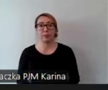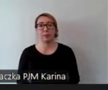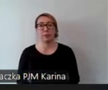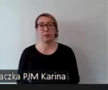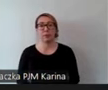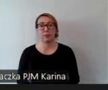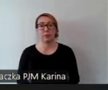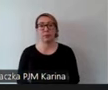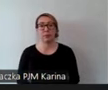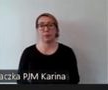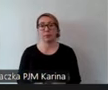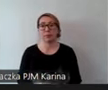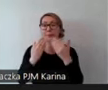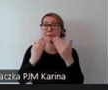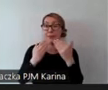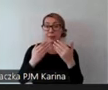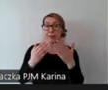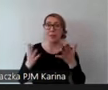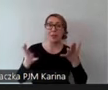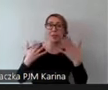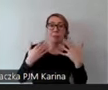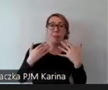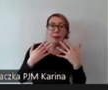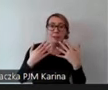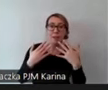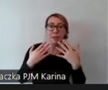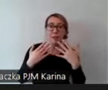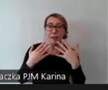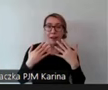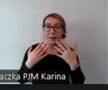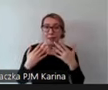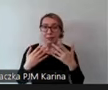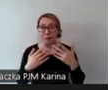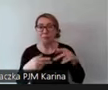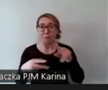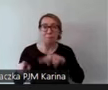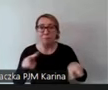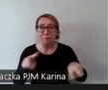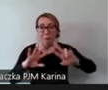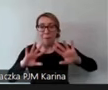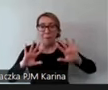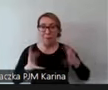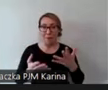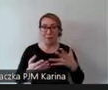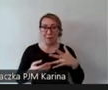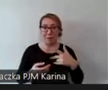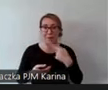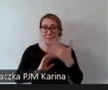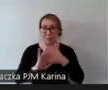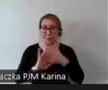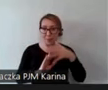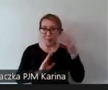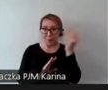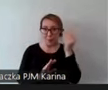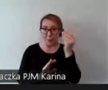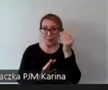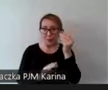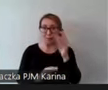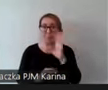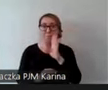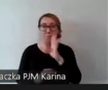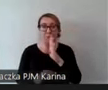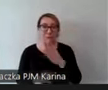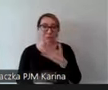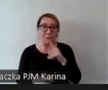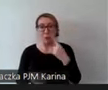Dzięki spacerze wirtualnemu o wiele łatwiej jest nauczyć się języka migowego, ponieważ to jest też taka